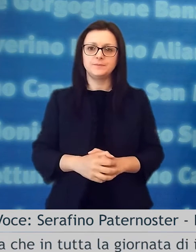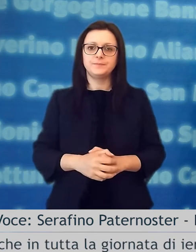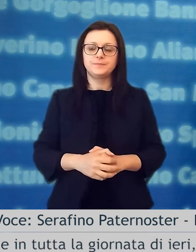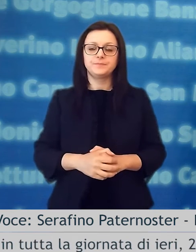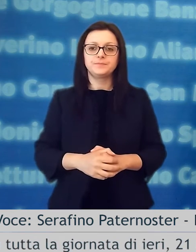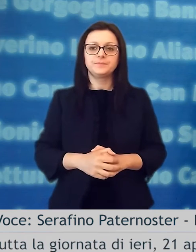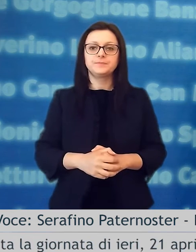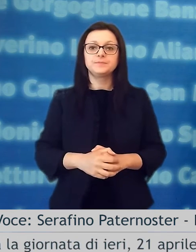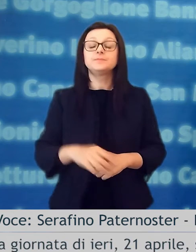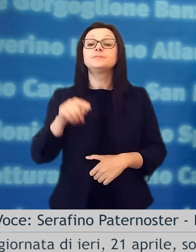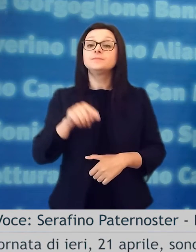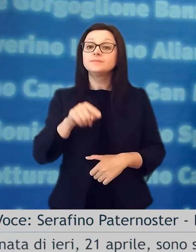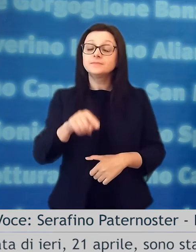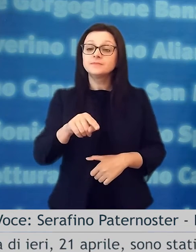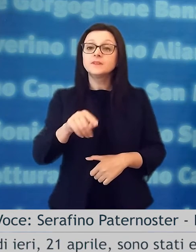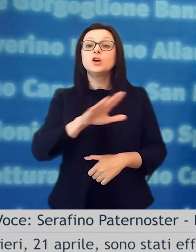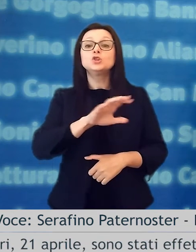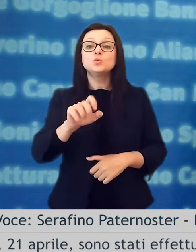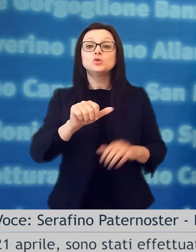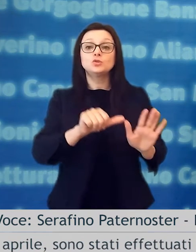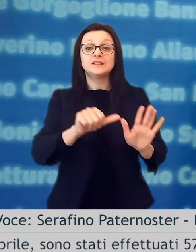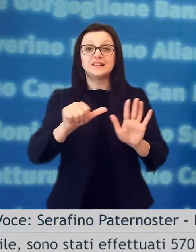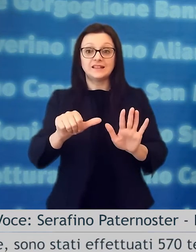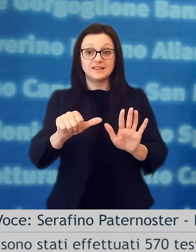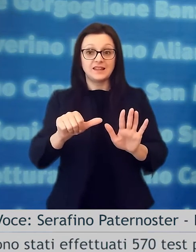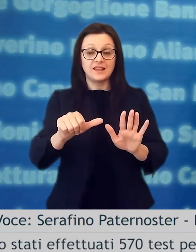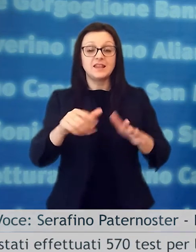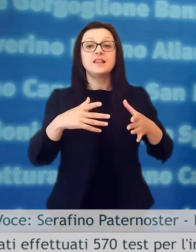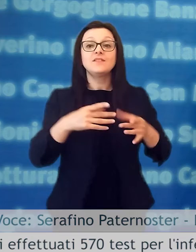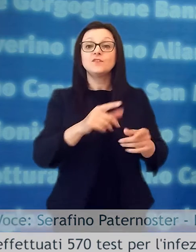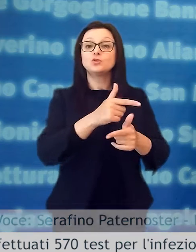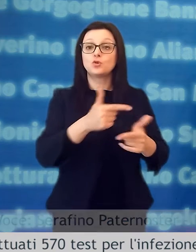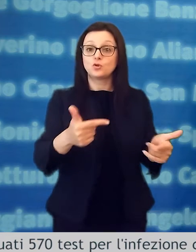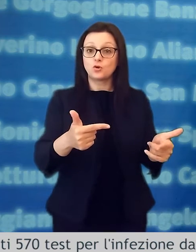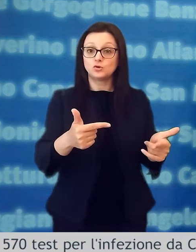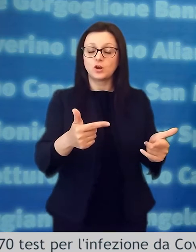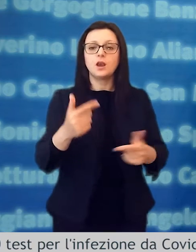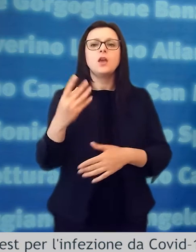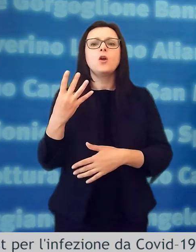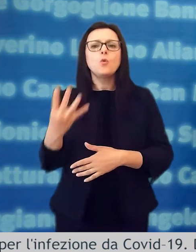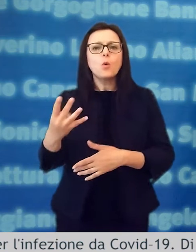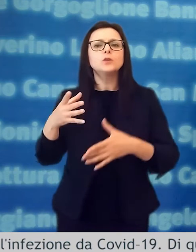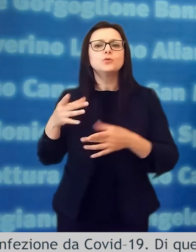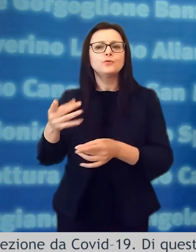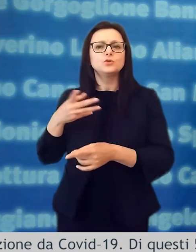19 di questi 566 sono risultati negativi e 4